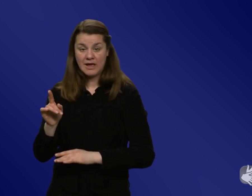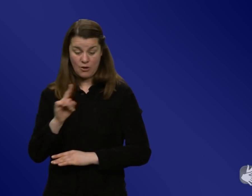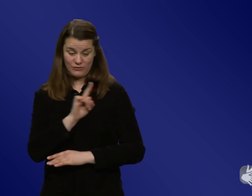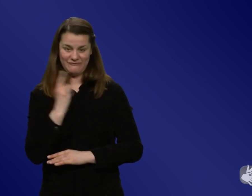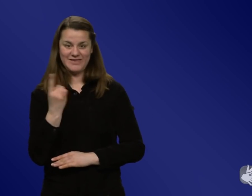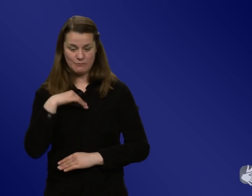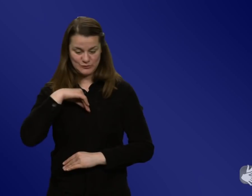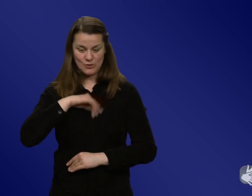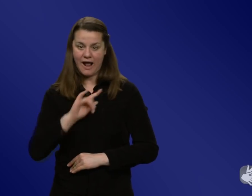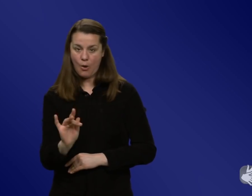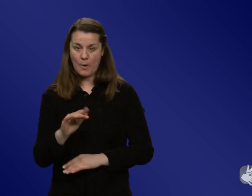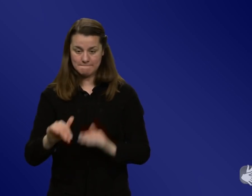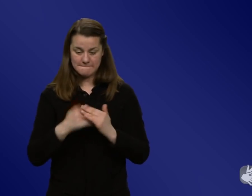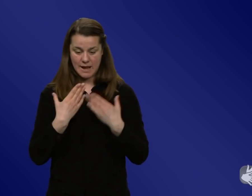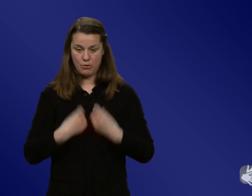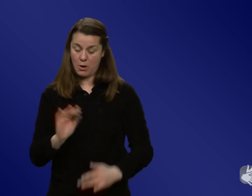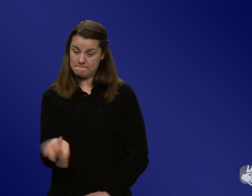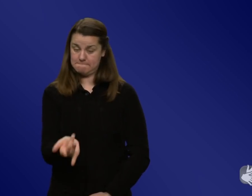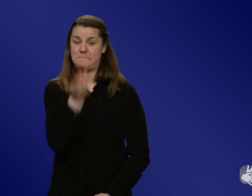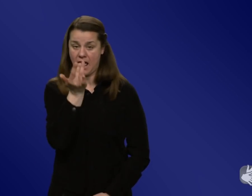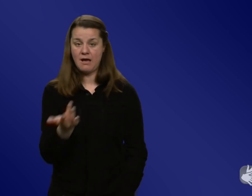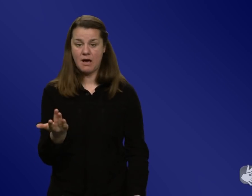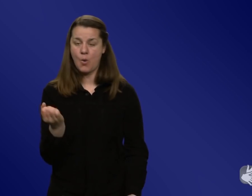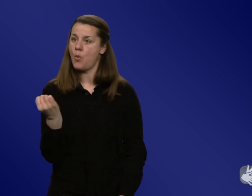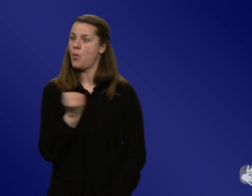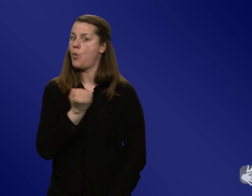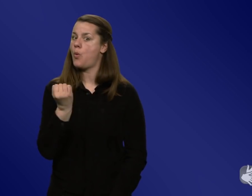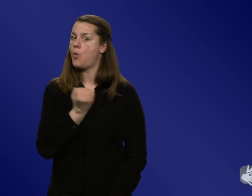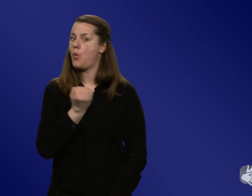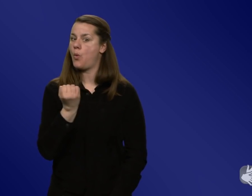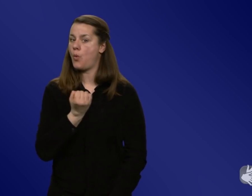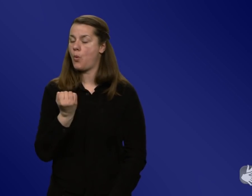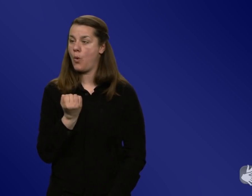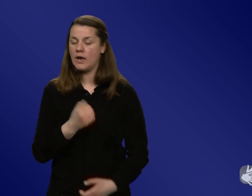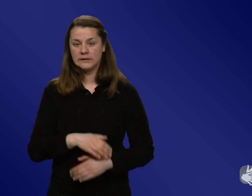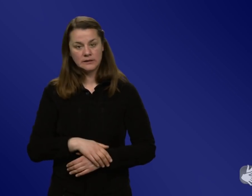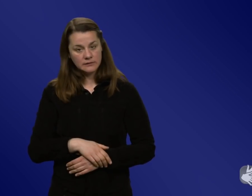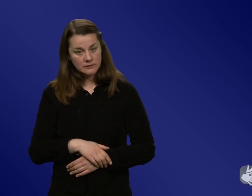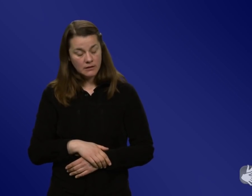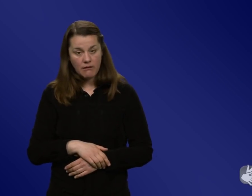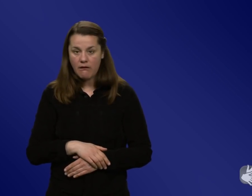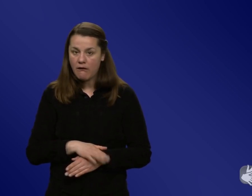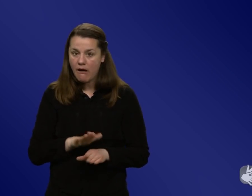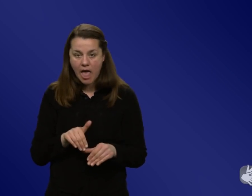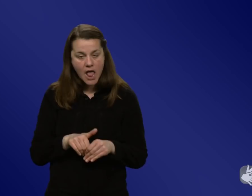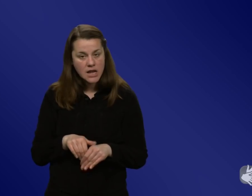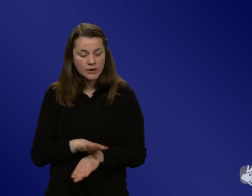äußern oder im Expertenrat sind auch diese E-Mails, sehen wir ja da oft im CC, das ist irre, was Leute an die Politiker